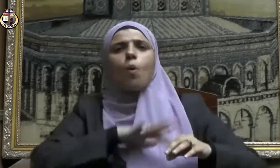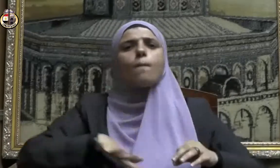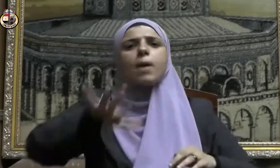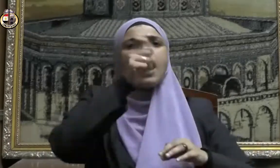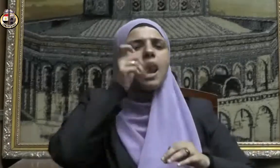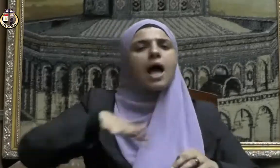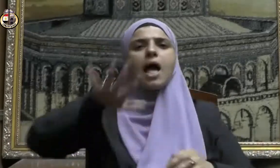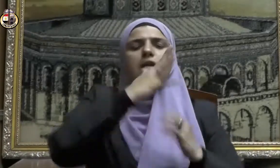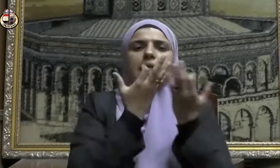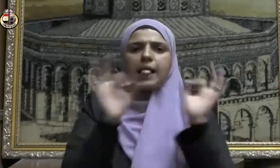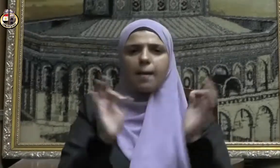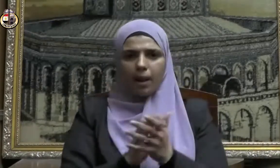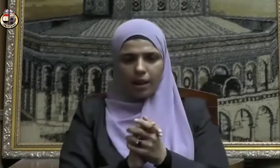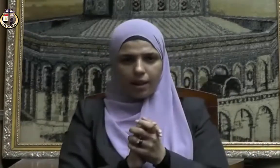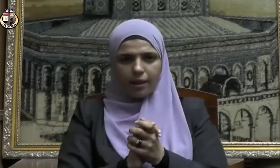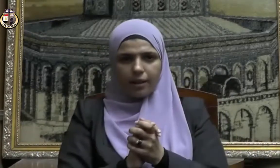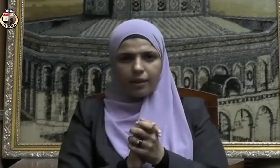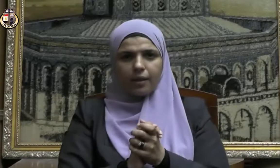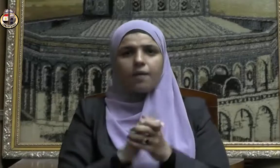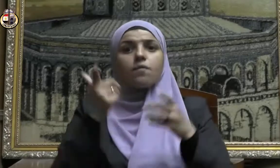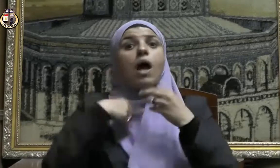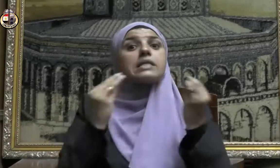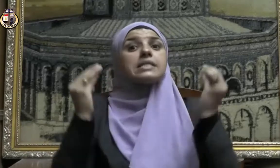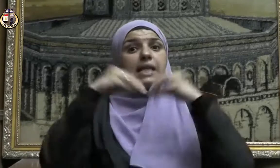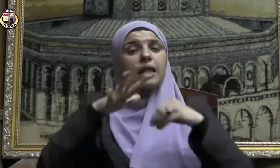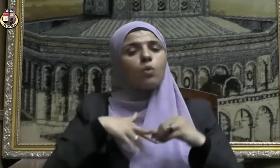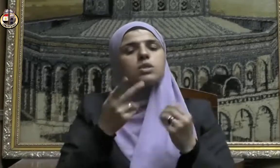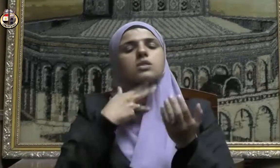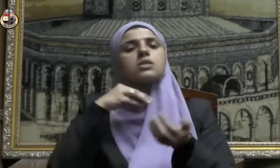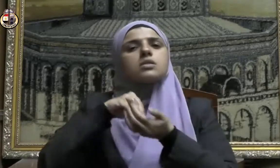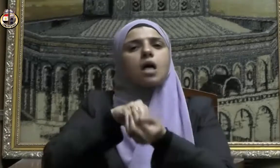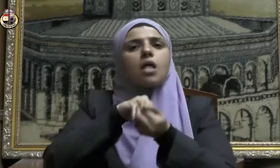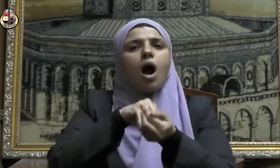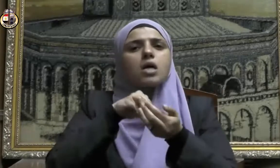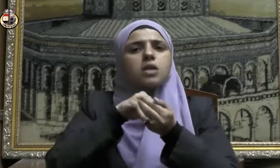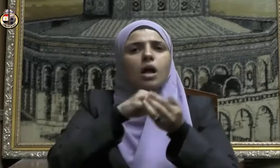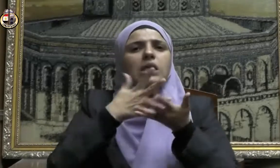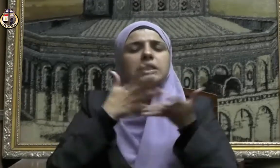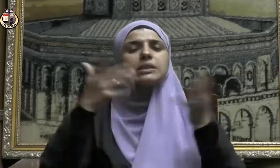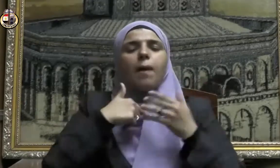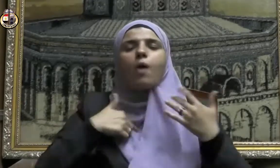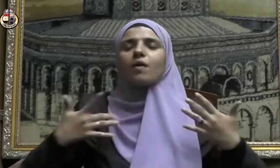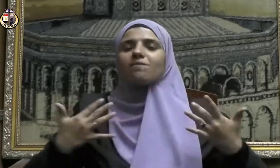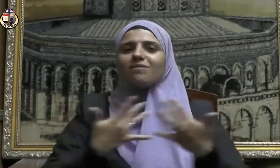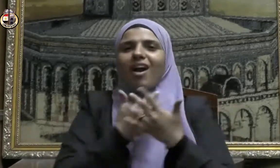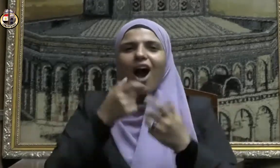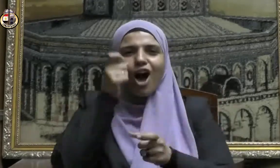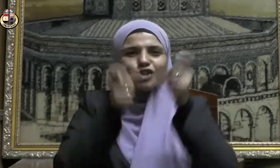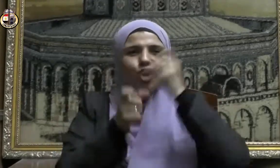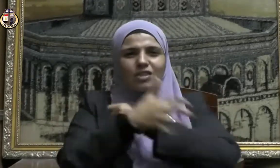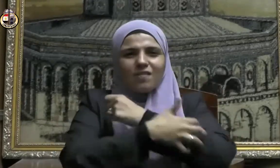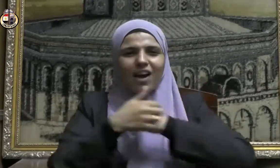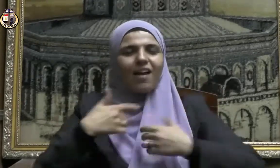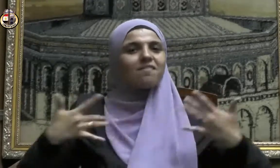الناس جميعا فيكثر من الصدقات لإدخال الفرح والسرور على الفقراء